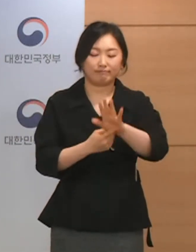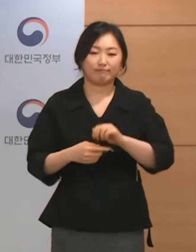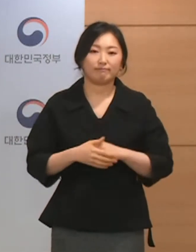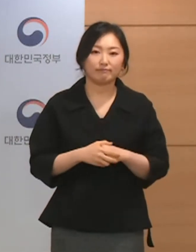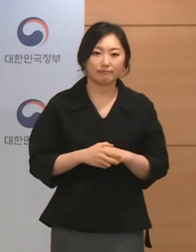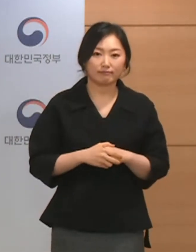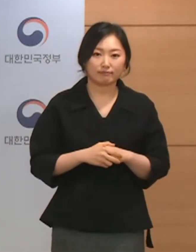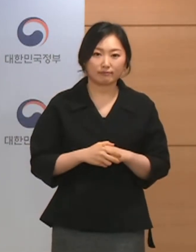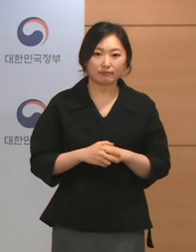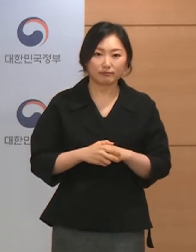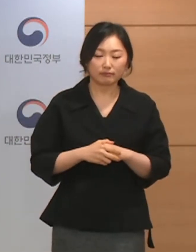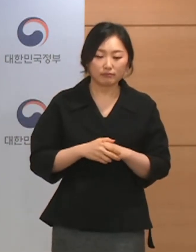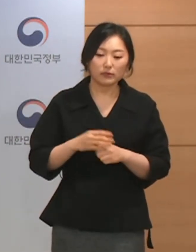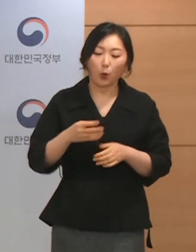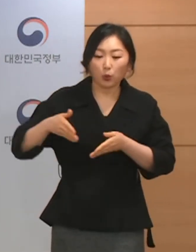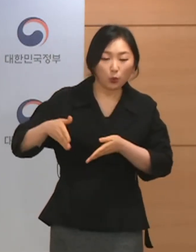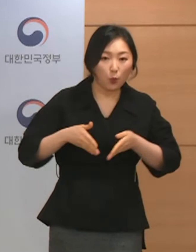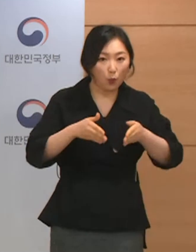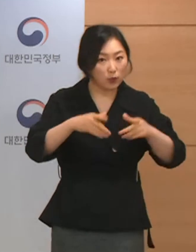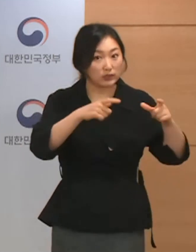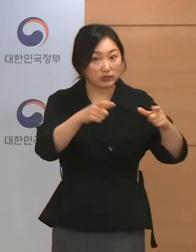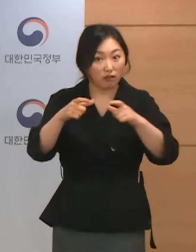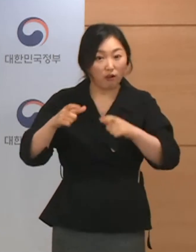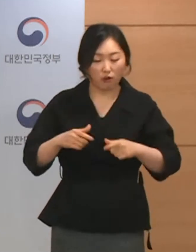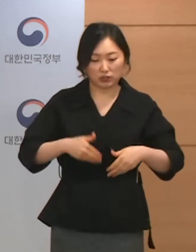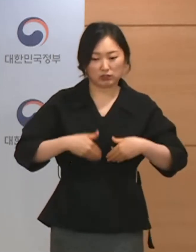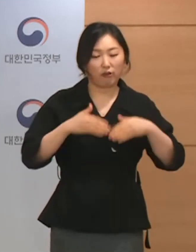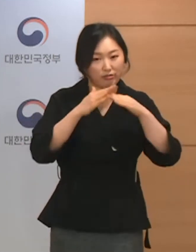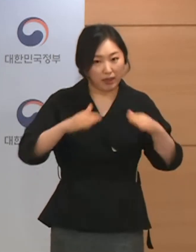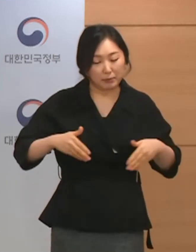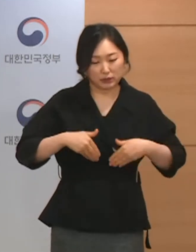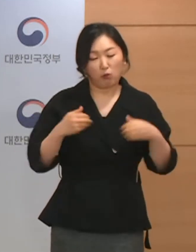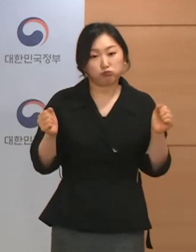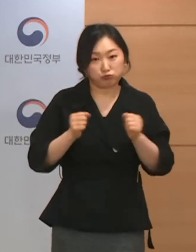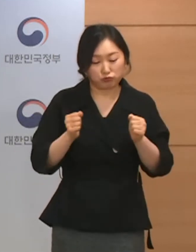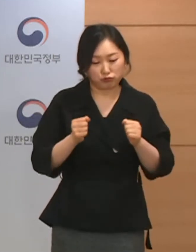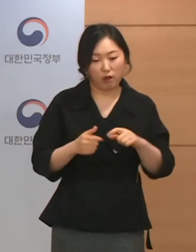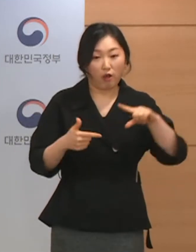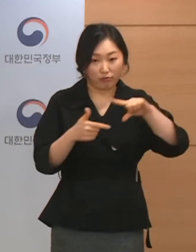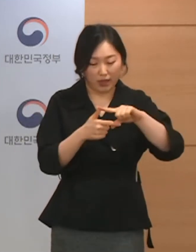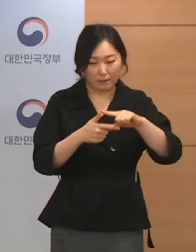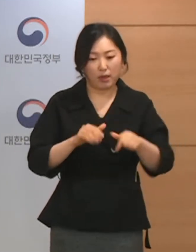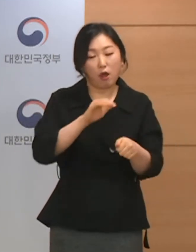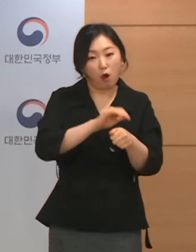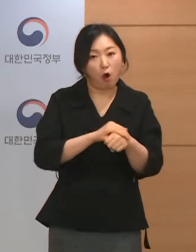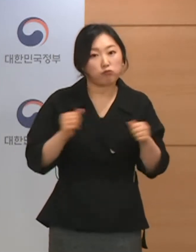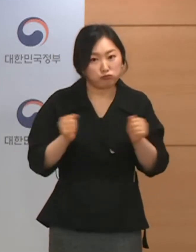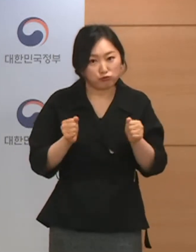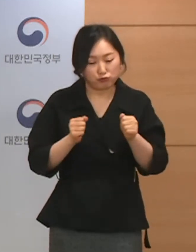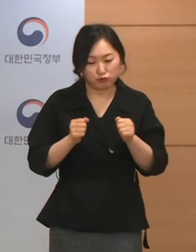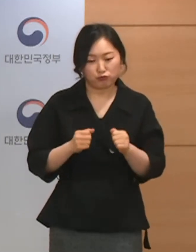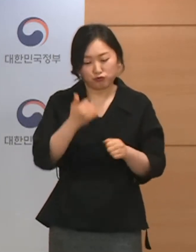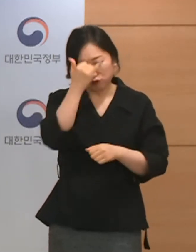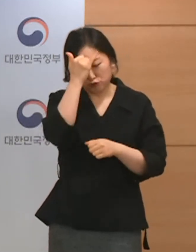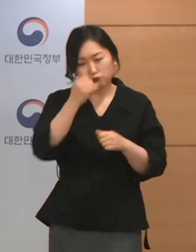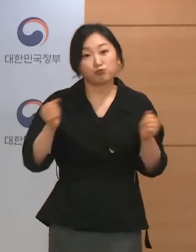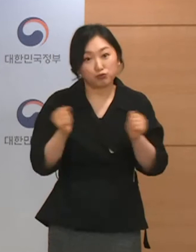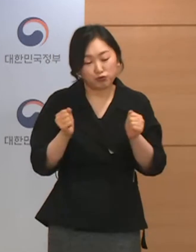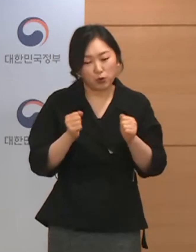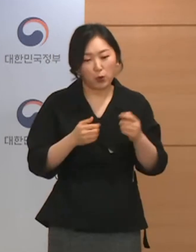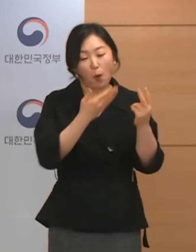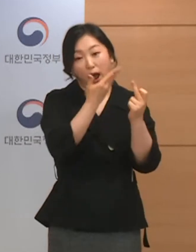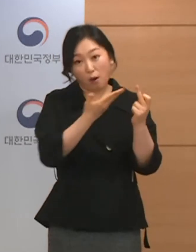도 지역의 경우에는 전남, 전북, 경남, 경북, 충북, 강원 등은